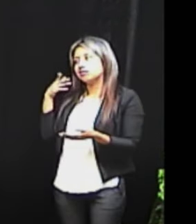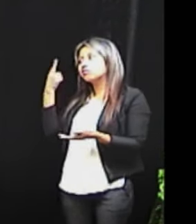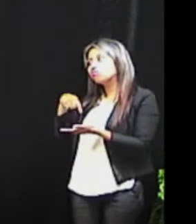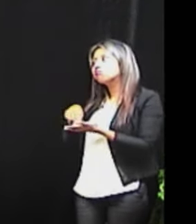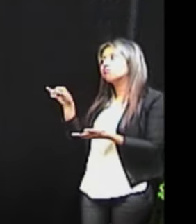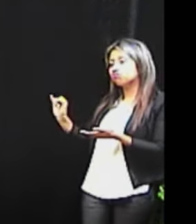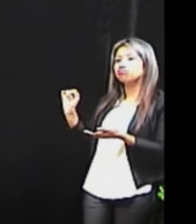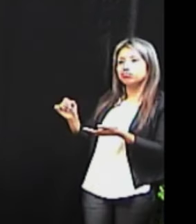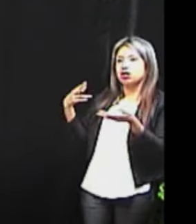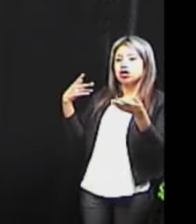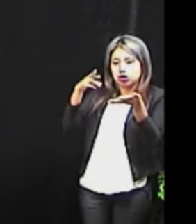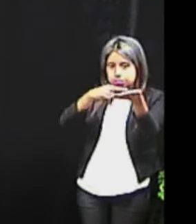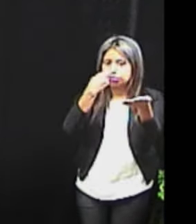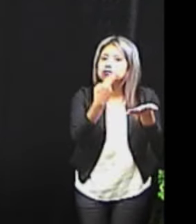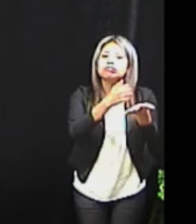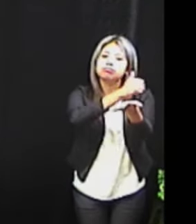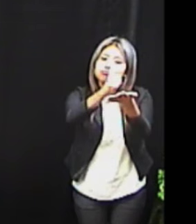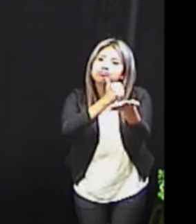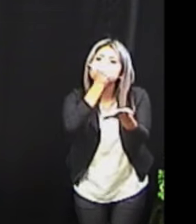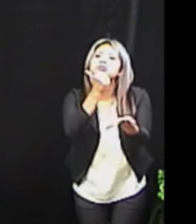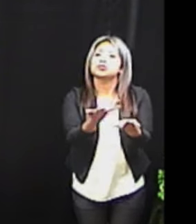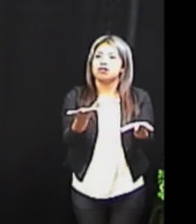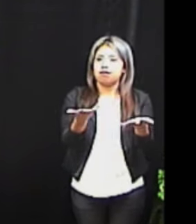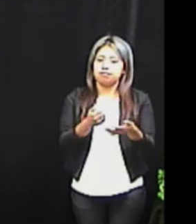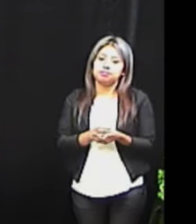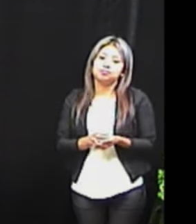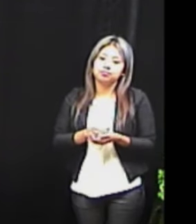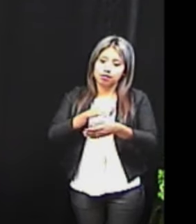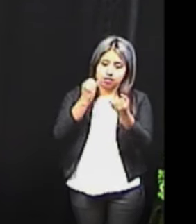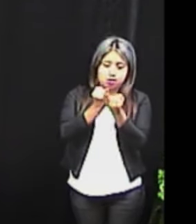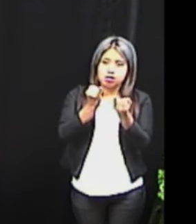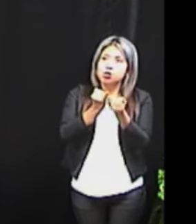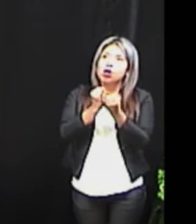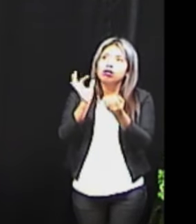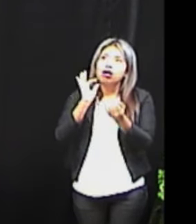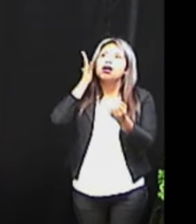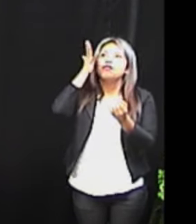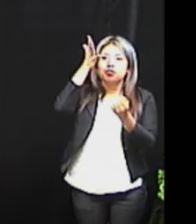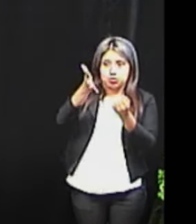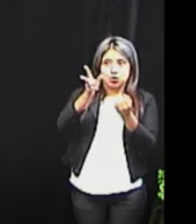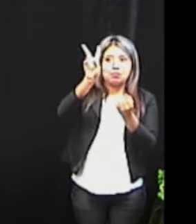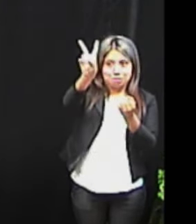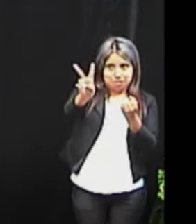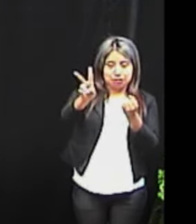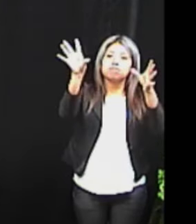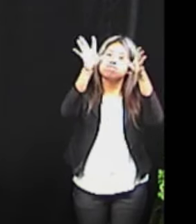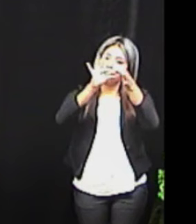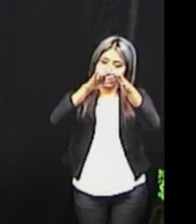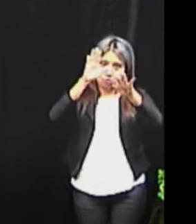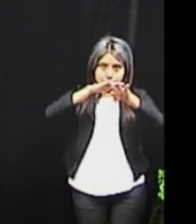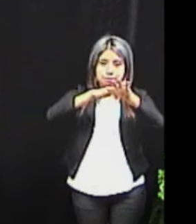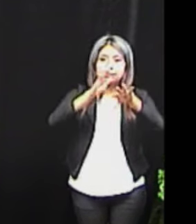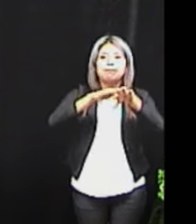Reynosa, de nuestra ciudad en cuestión de accesibilidad en nuestra próxima sección Discapacidad